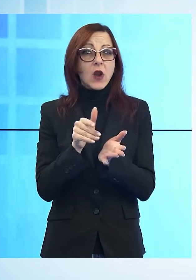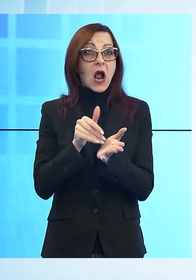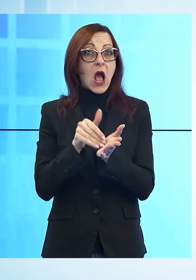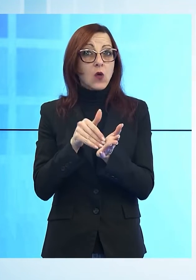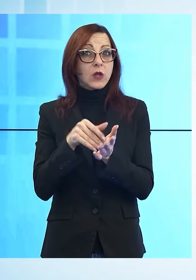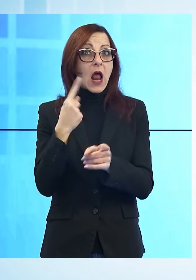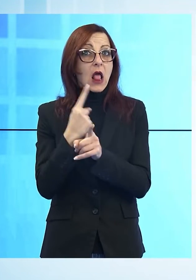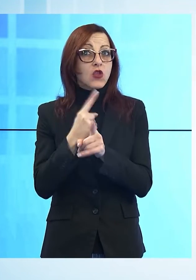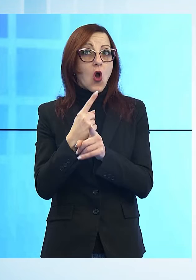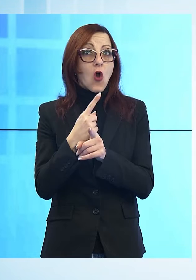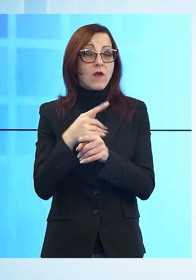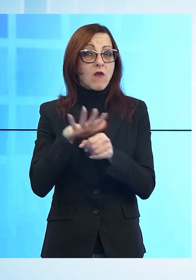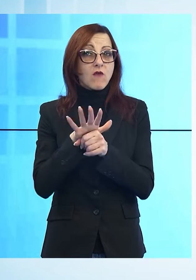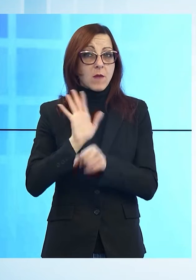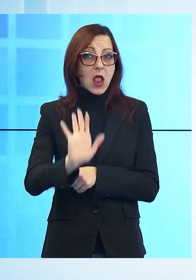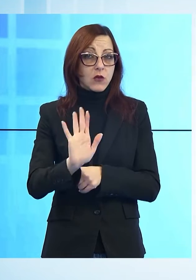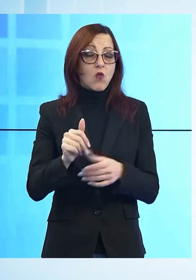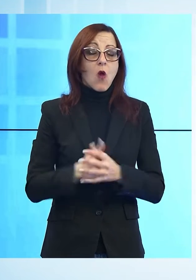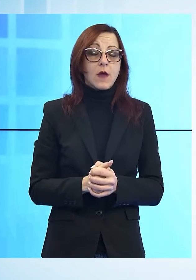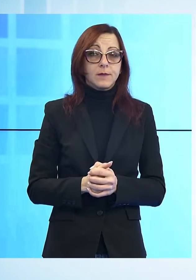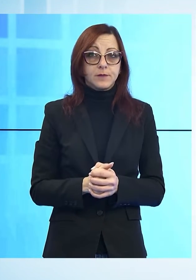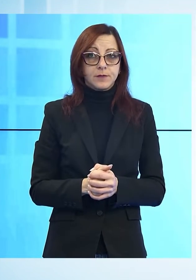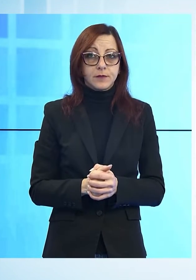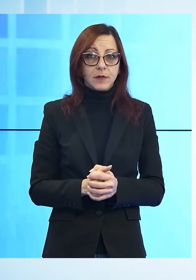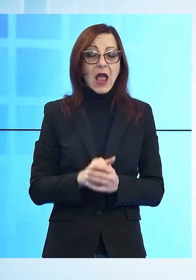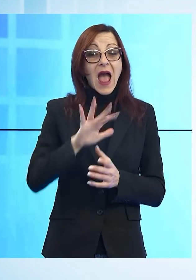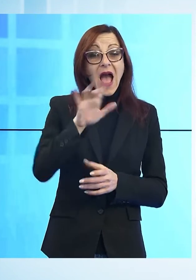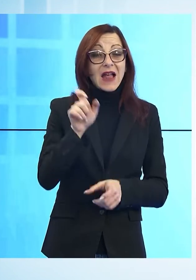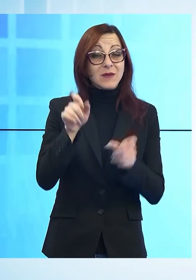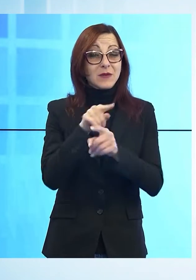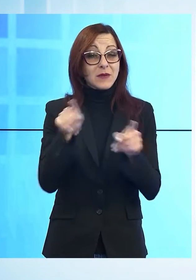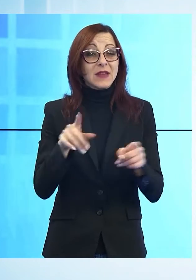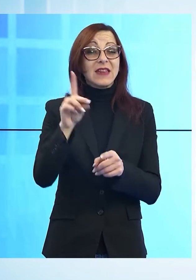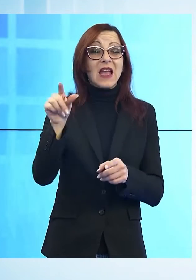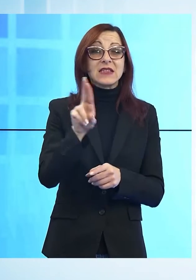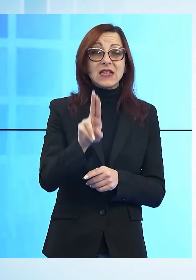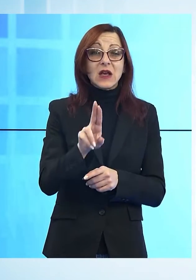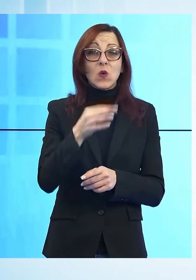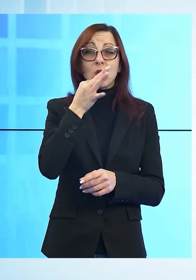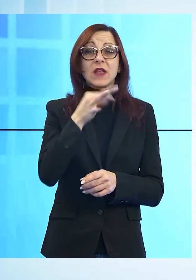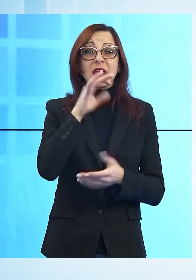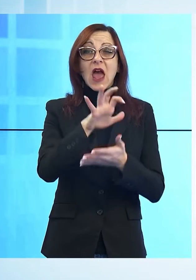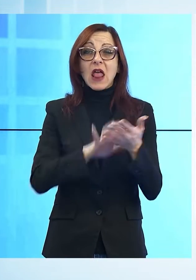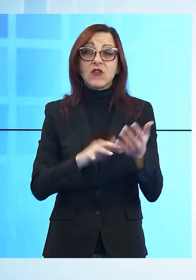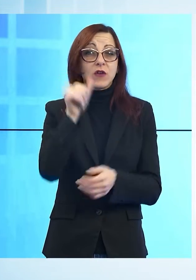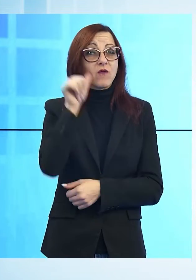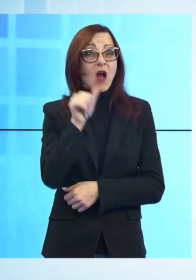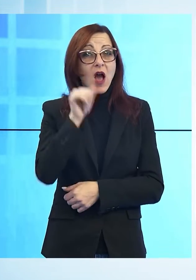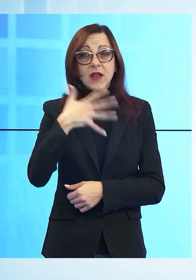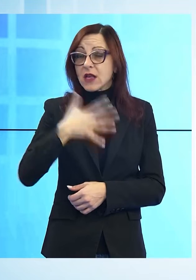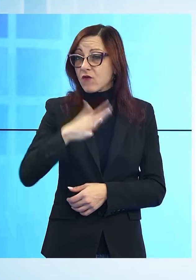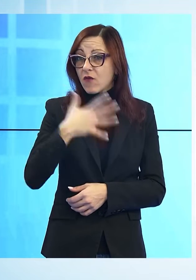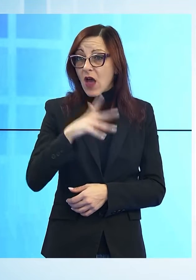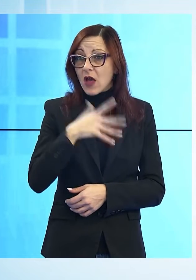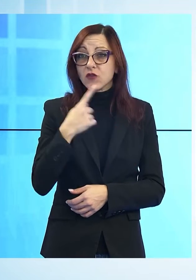i casi in cui i beneficiari hanno riportato nella propria DSU false dichiarazioni, arrivando in un caso a dichiarare di sostenere